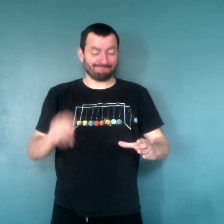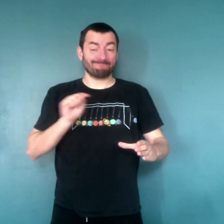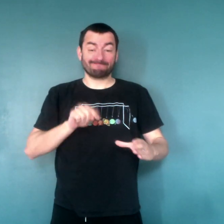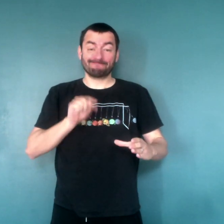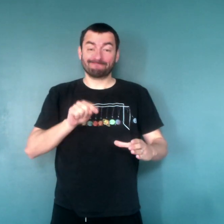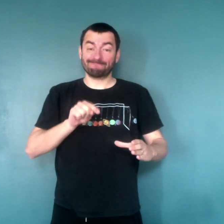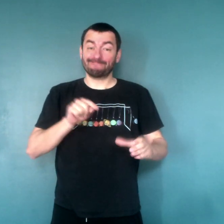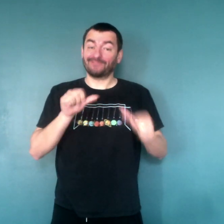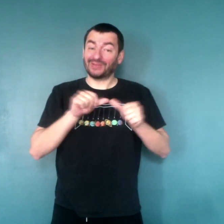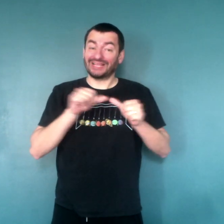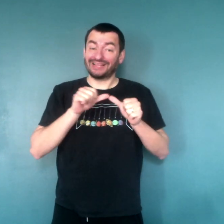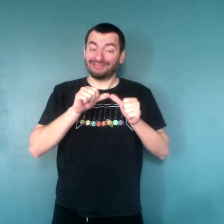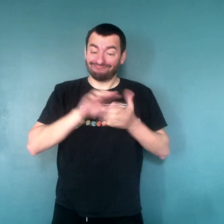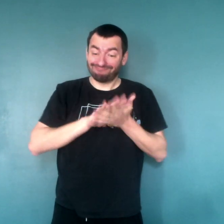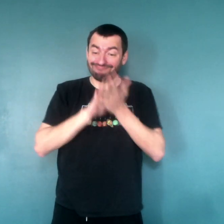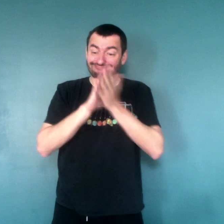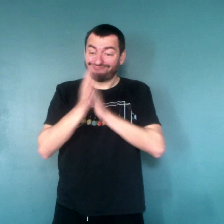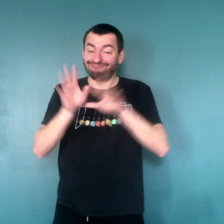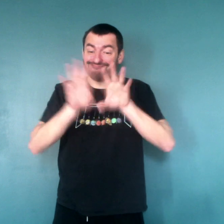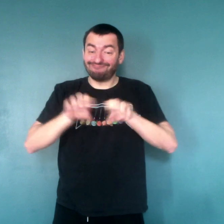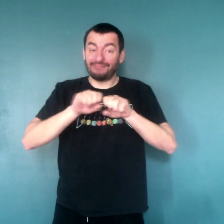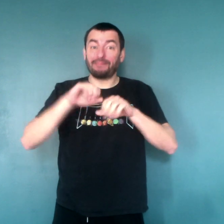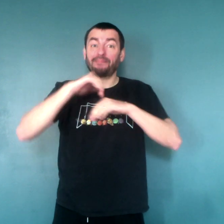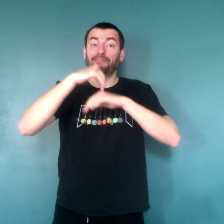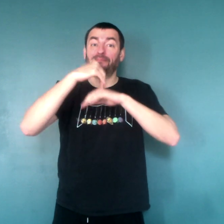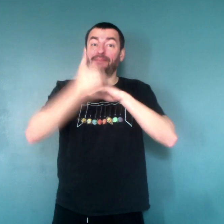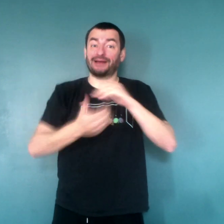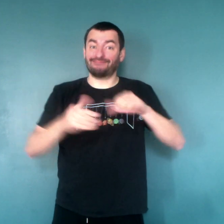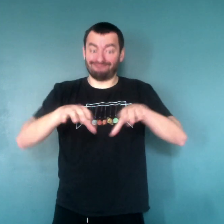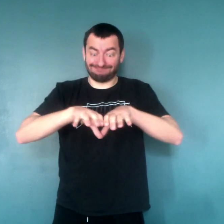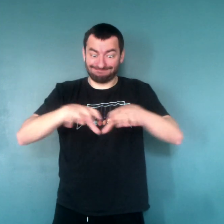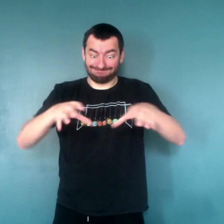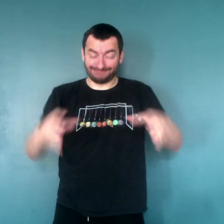Hum, que va-t-elle faire avec cette farine ? Du pain.